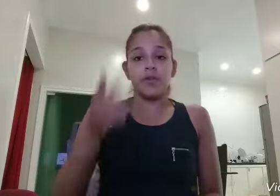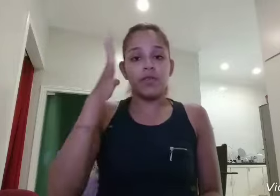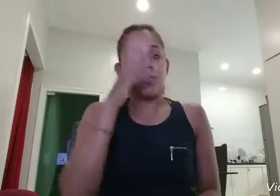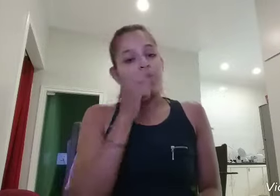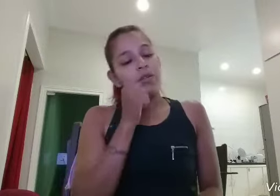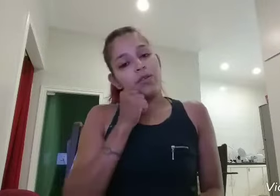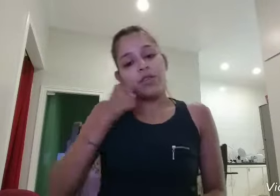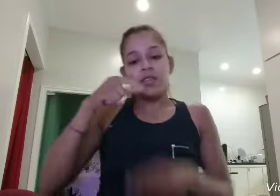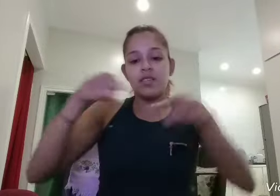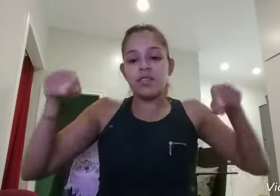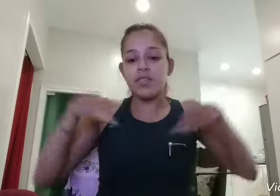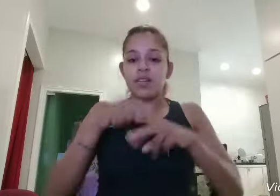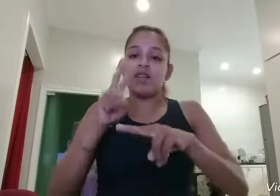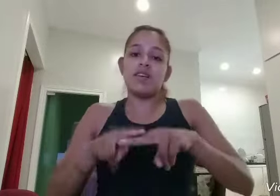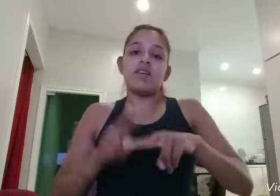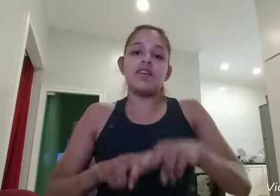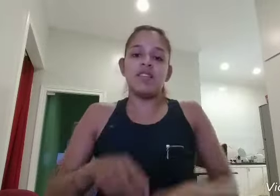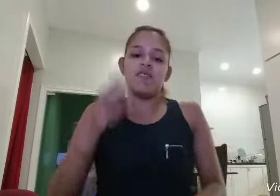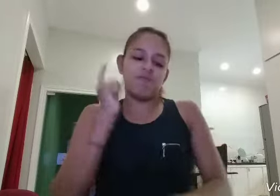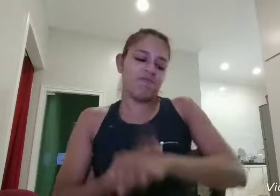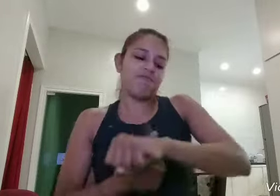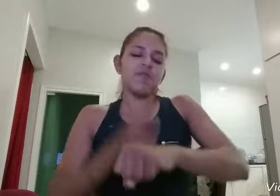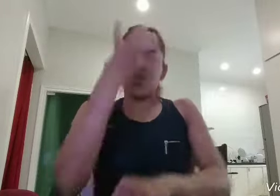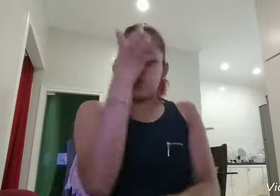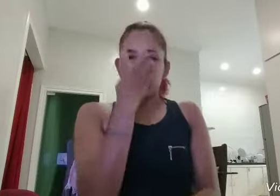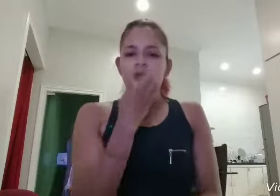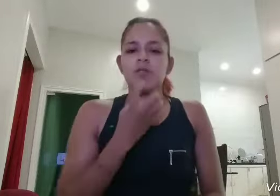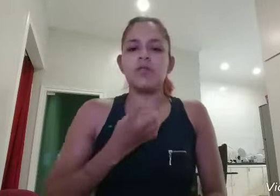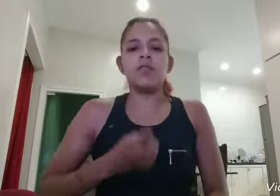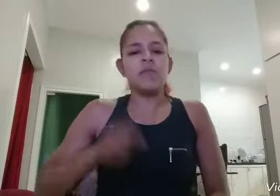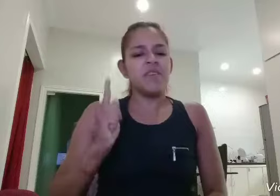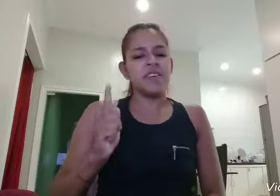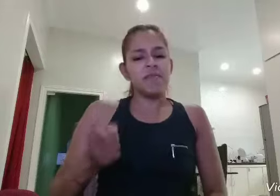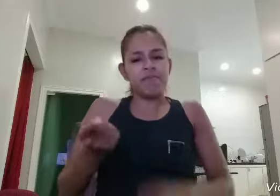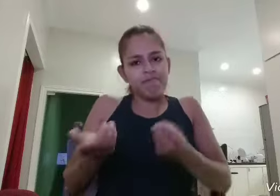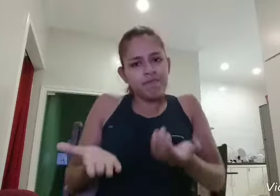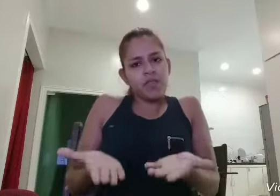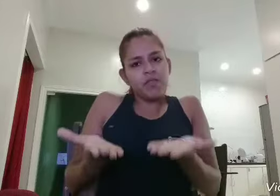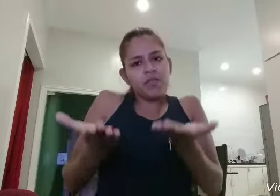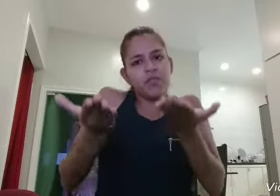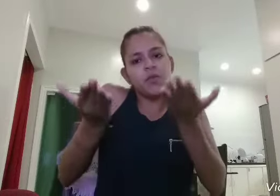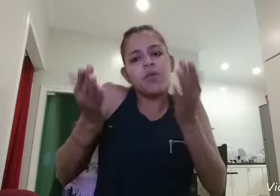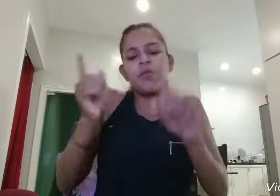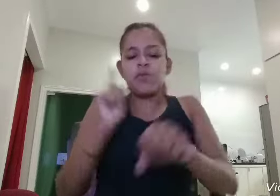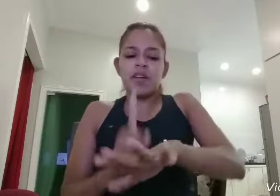você dormindo nessa tela E na hora da raiva Pra quem se levantou a pra